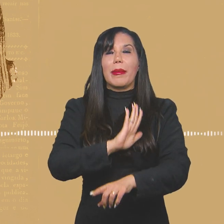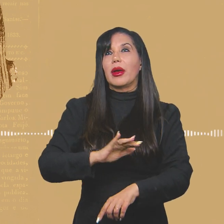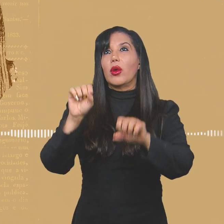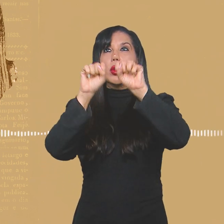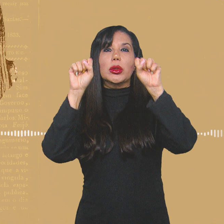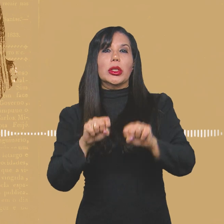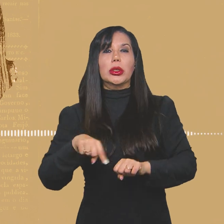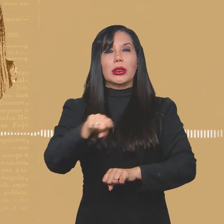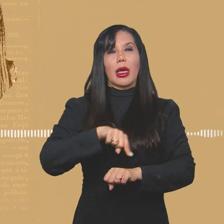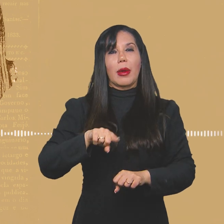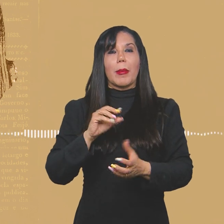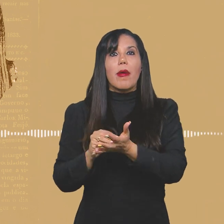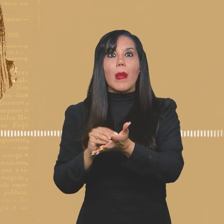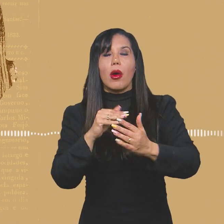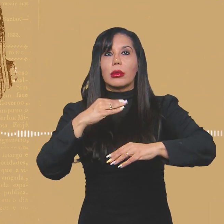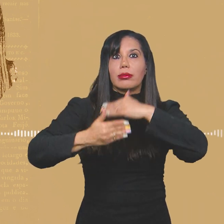tal como está.